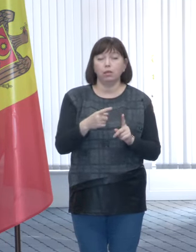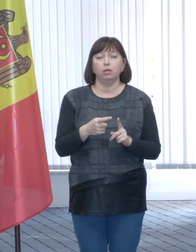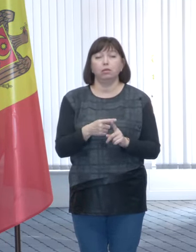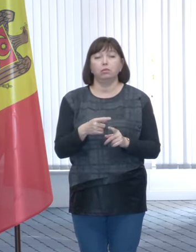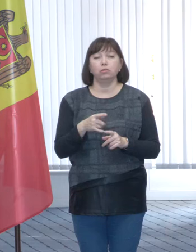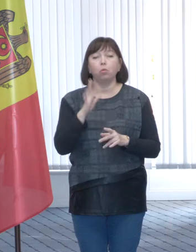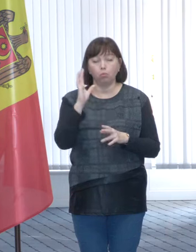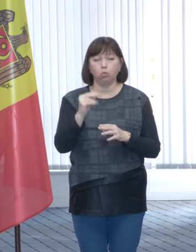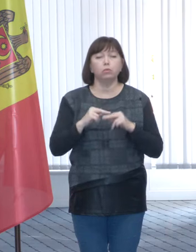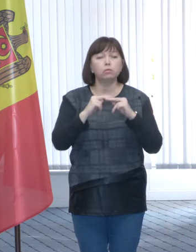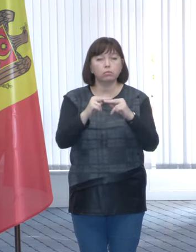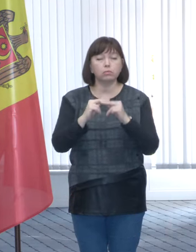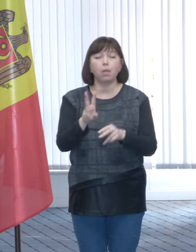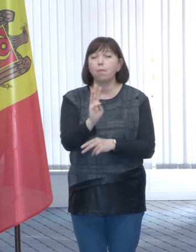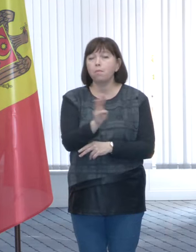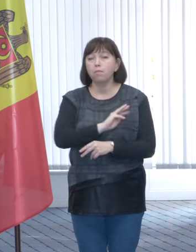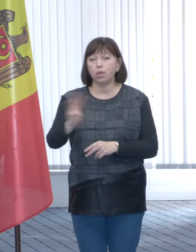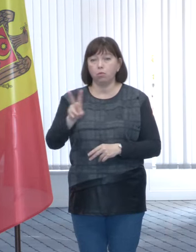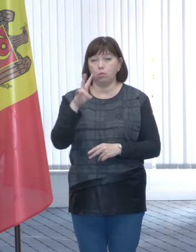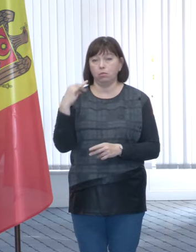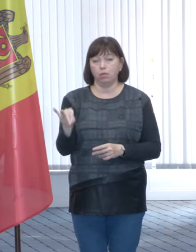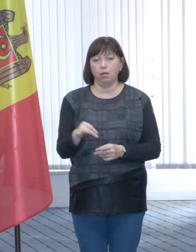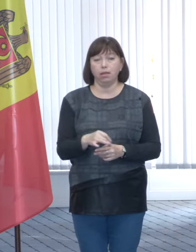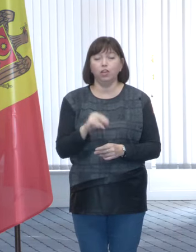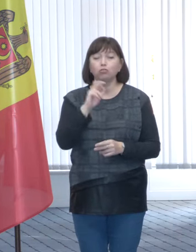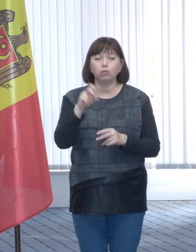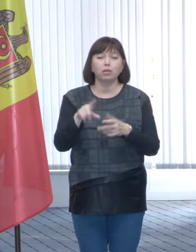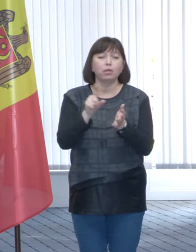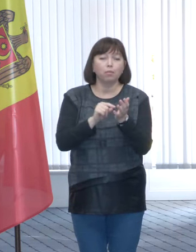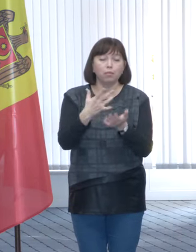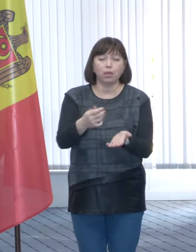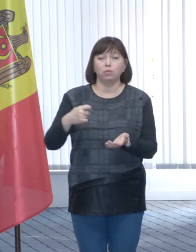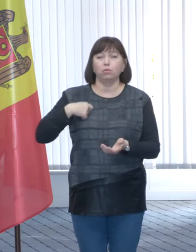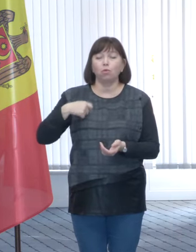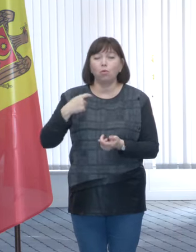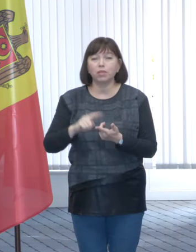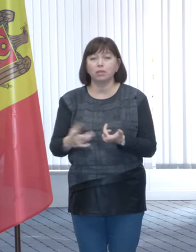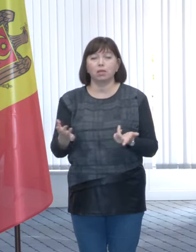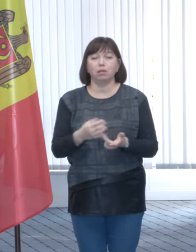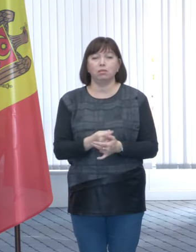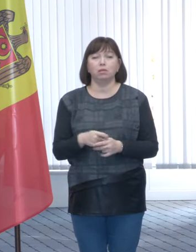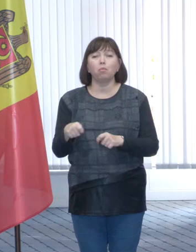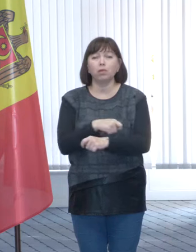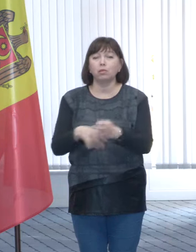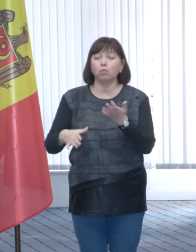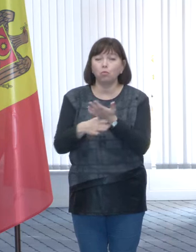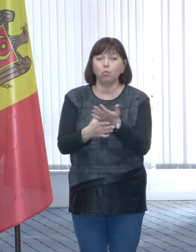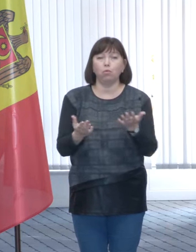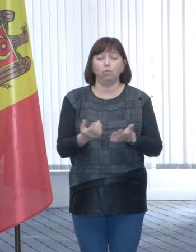dezbursează milioane de lei prin pensii îndemnizații compensații